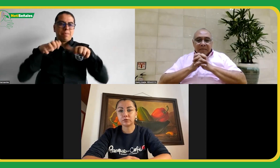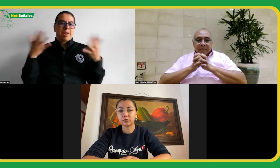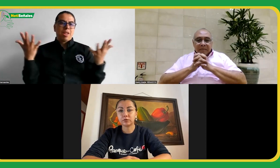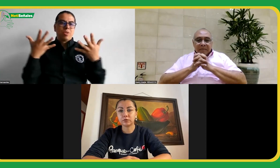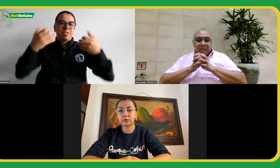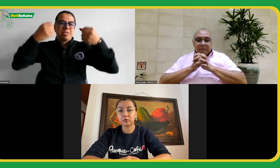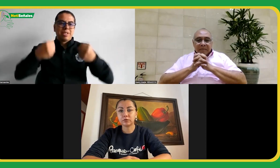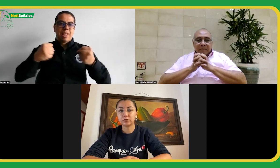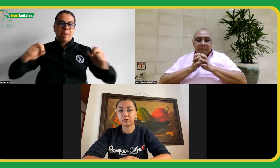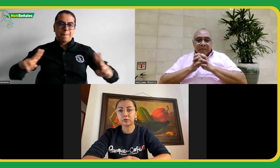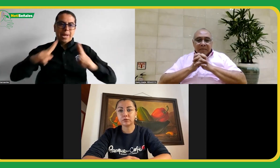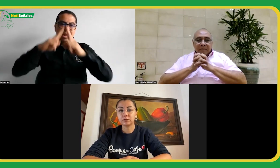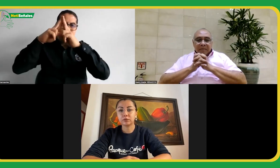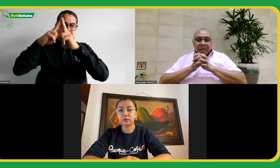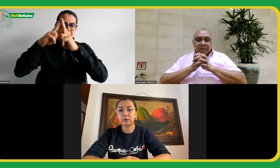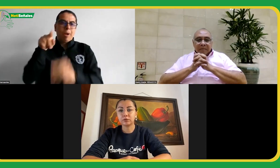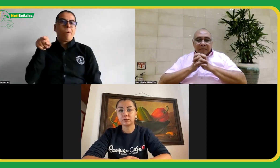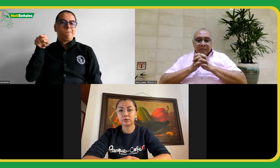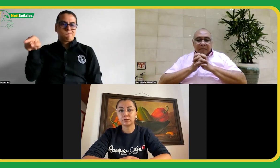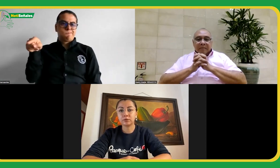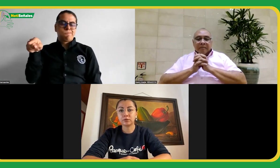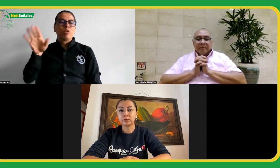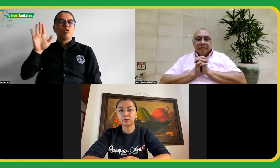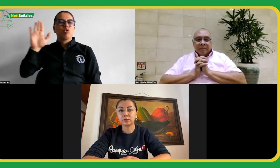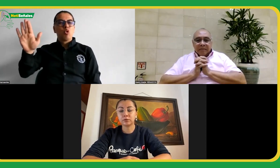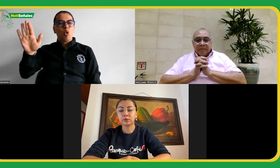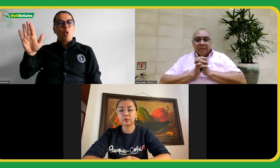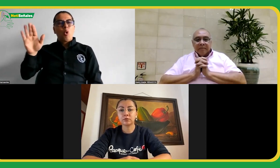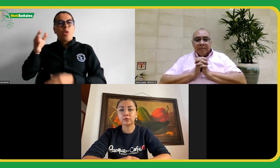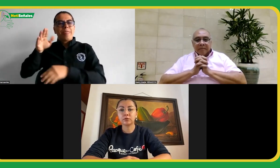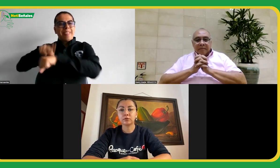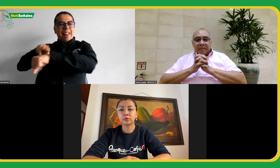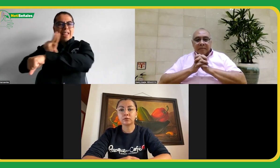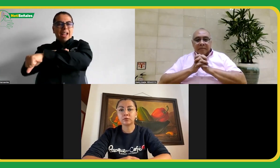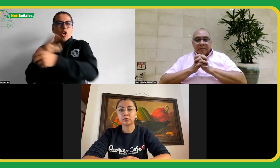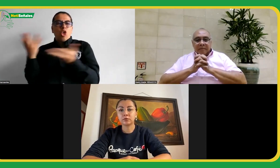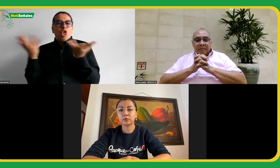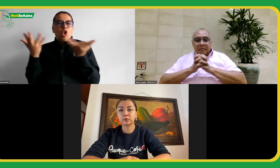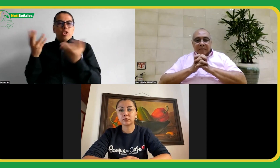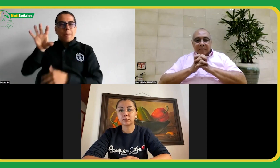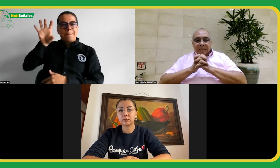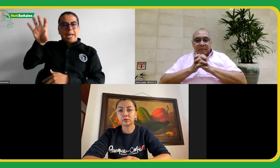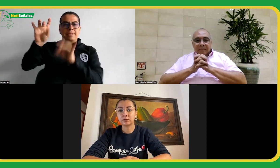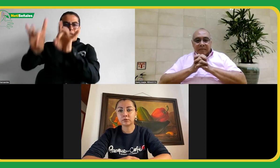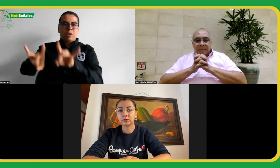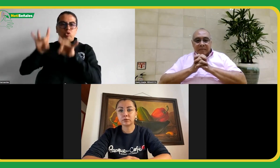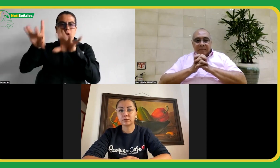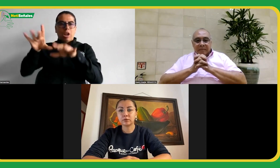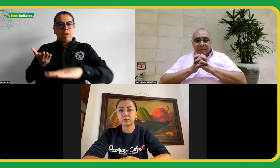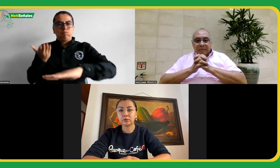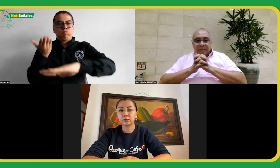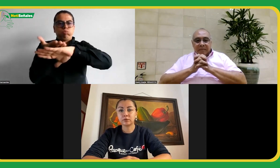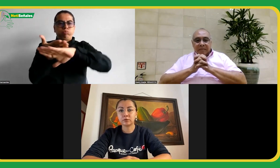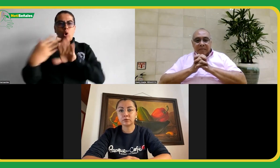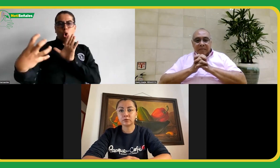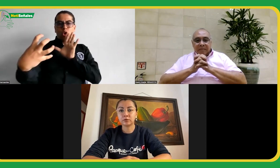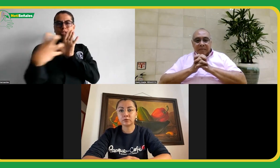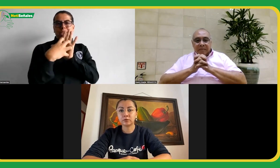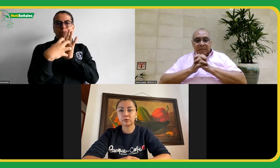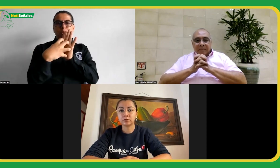asamblea de la WFD que se llevó a cabo en París, un delegado de Australia propuso el símbolo de